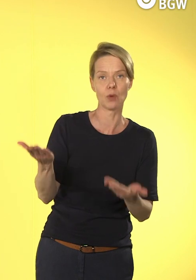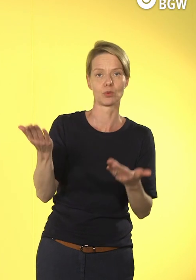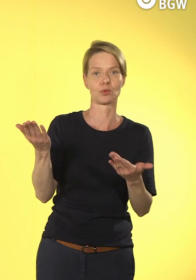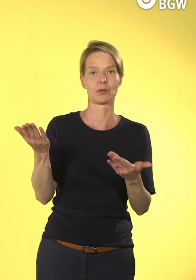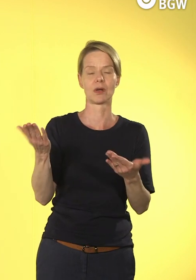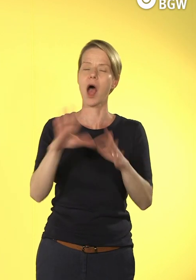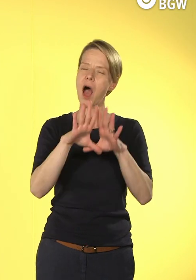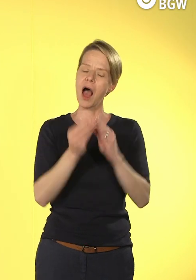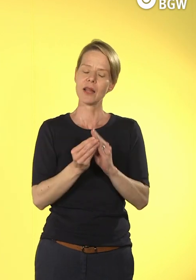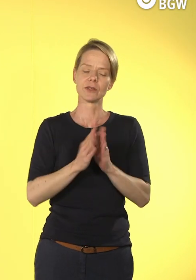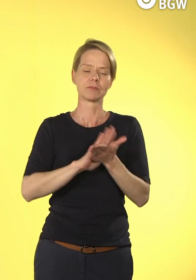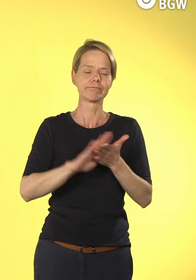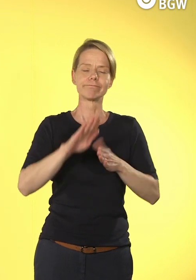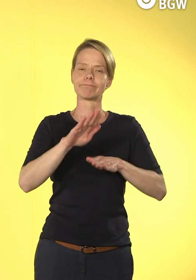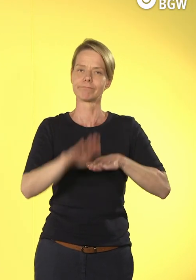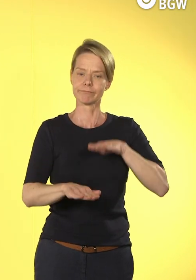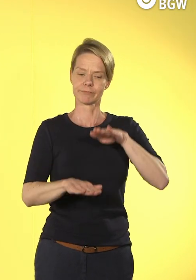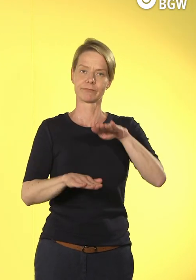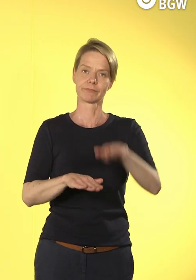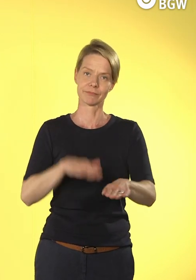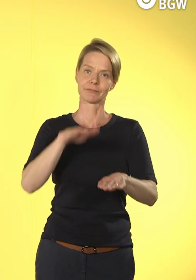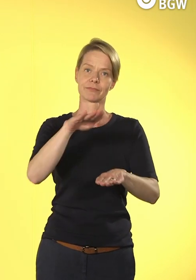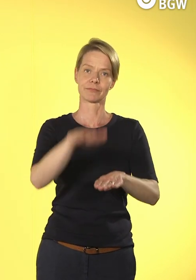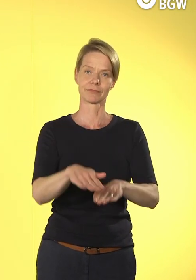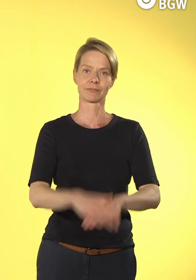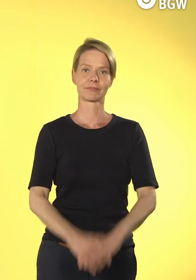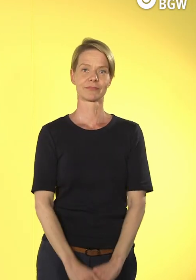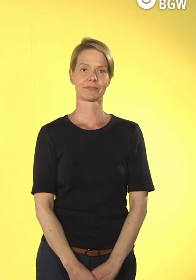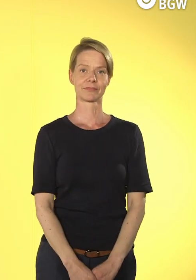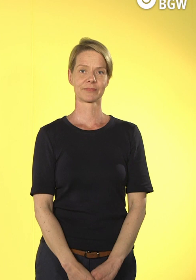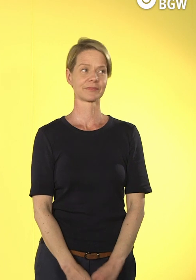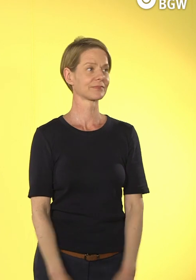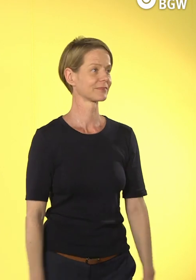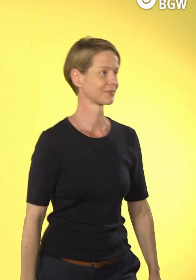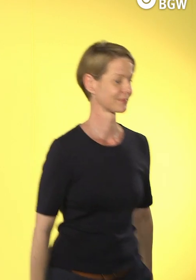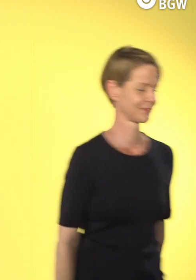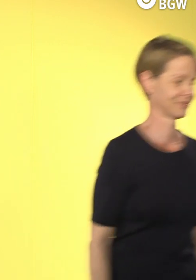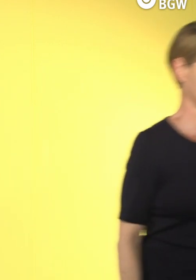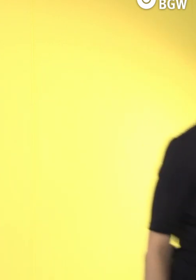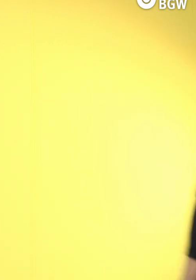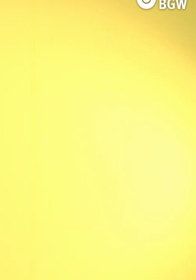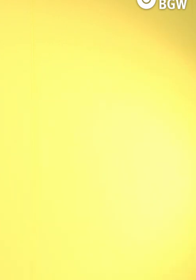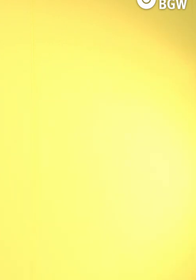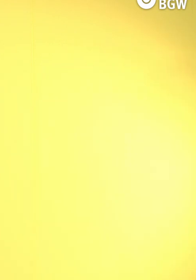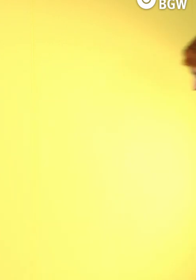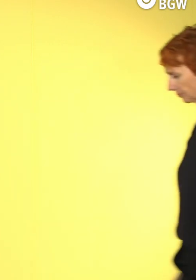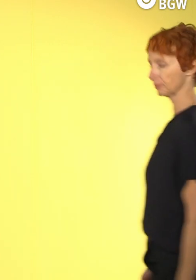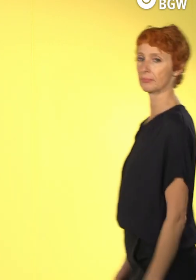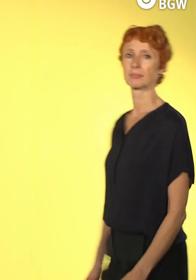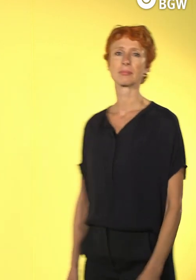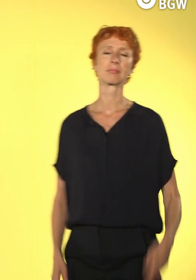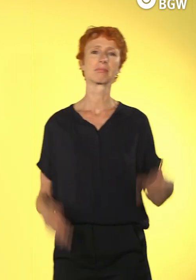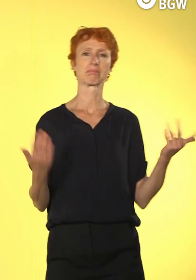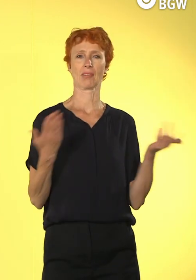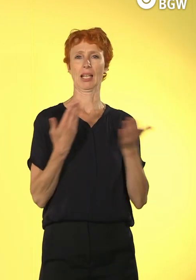aufgebaut wird, aber Schritt für Schritt. Und insofern, also sagen wir, der Blick, diese Fokussierung